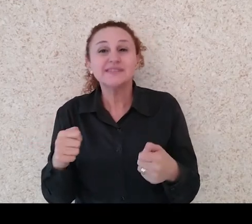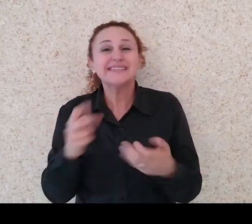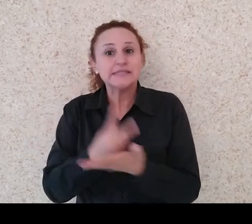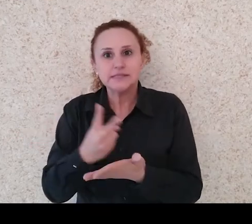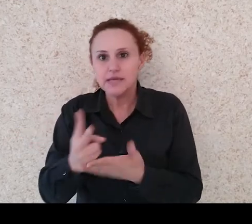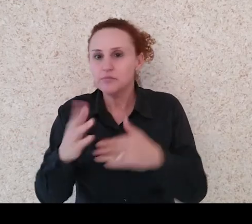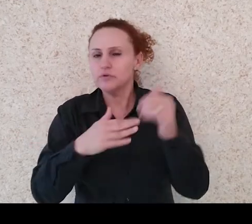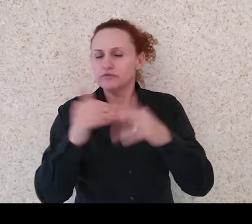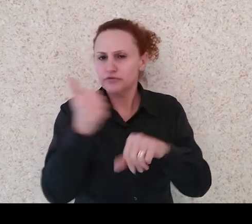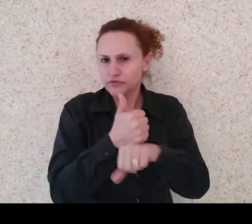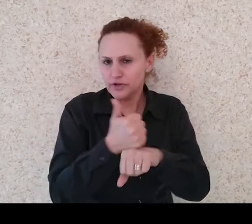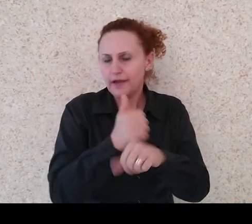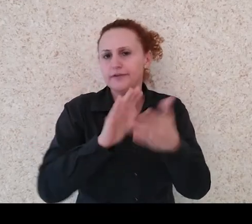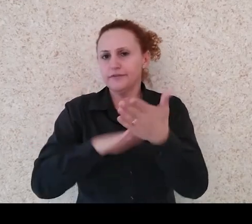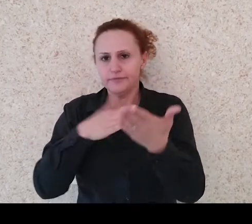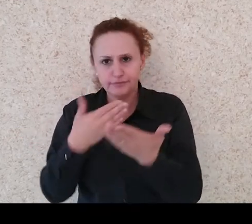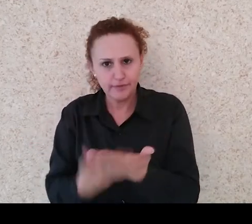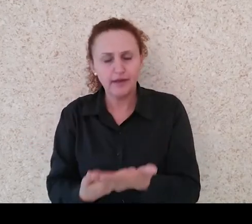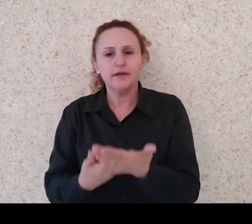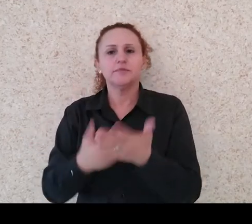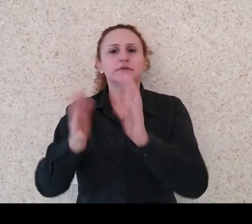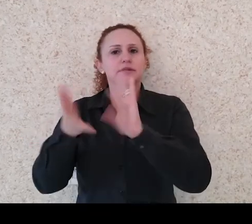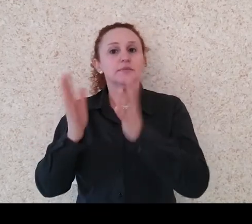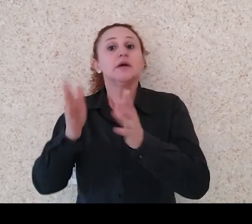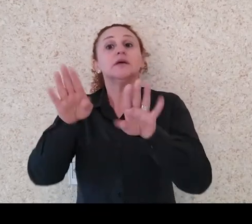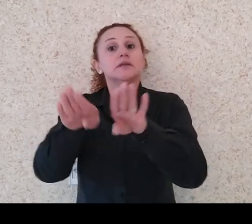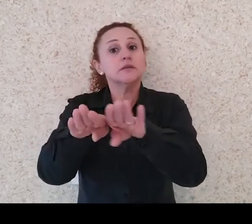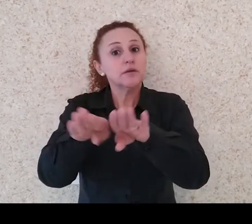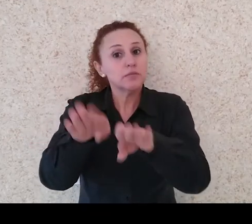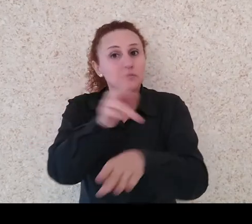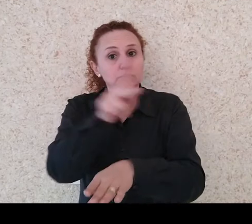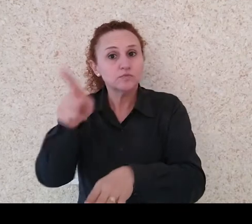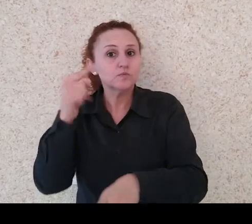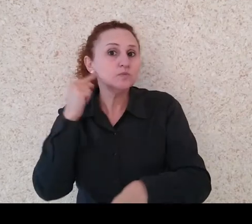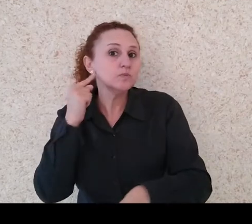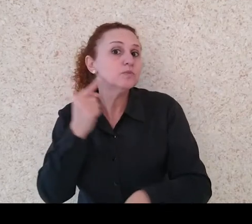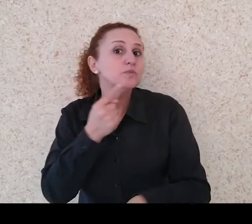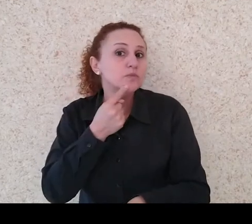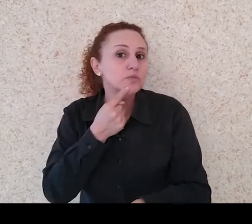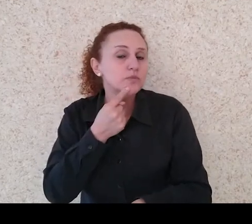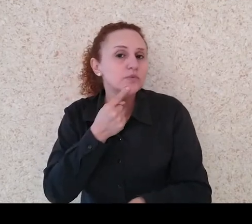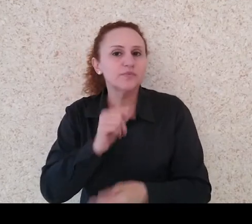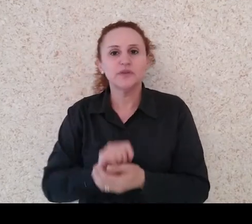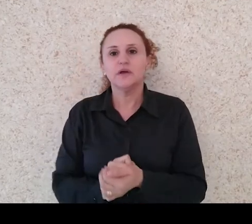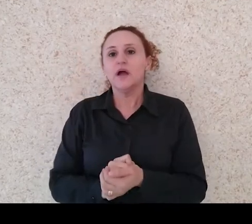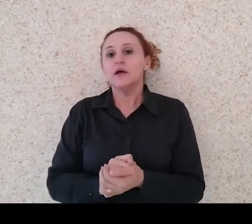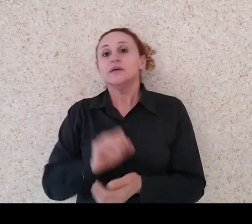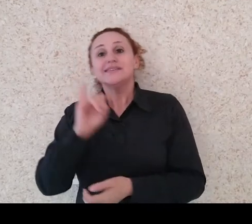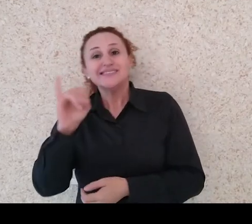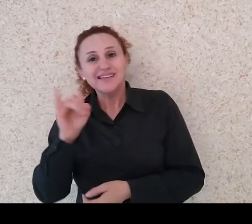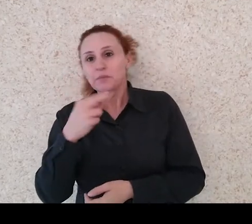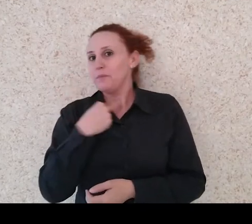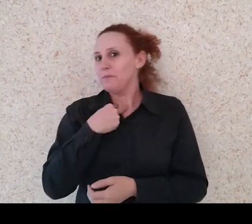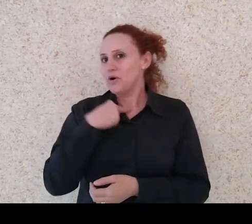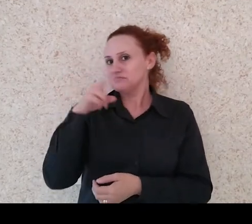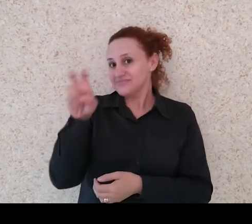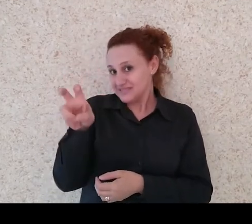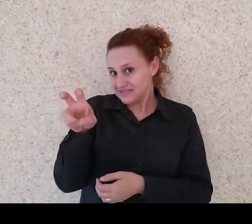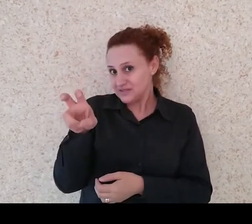professores surdos. Quando não é possível que sejam cinco, três. Então, sempre um número ímpar aí, para não